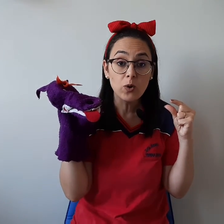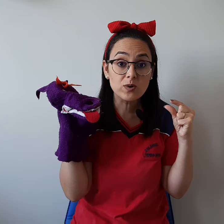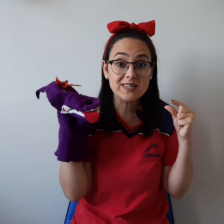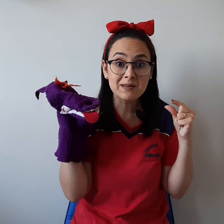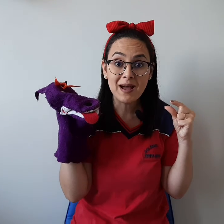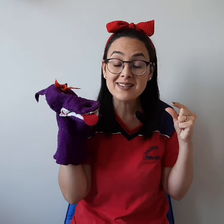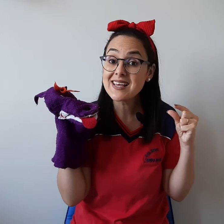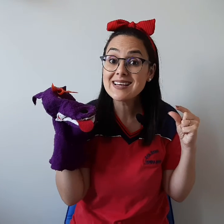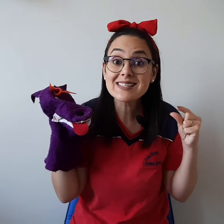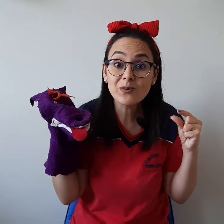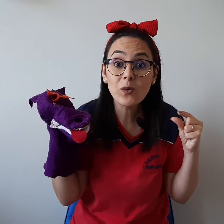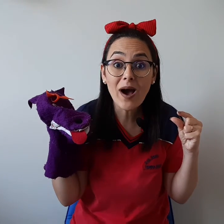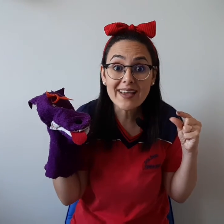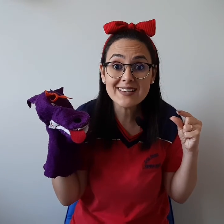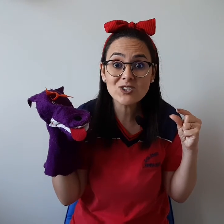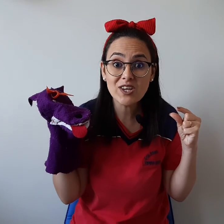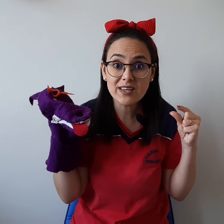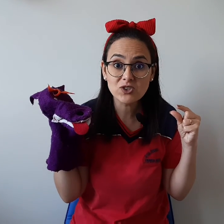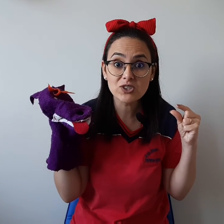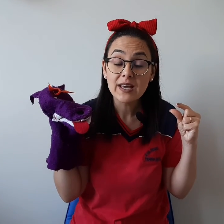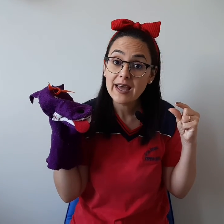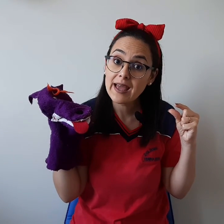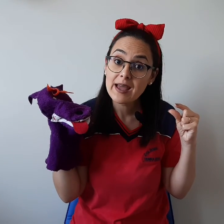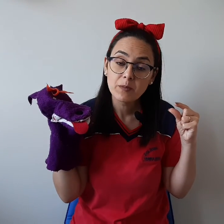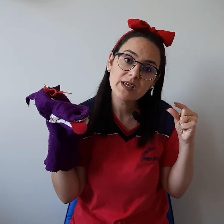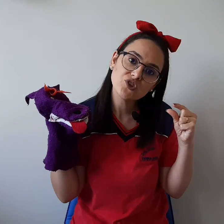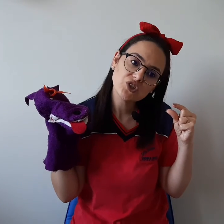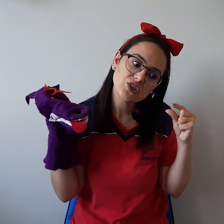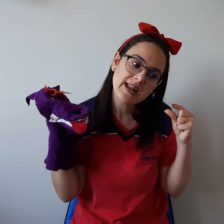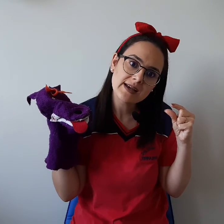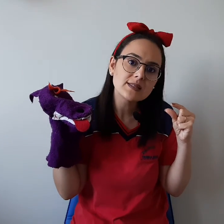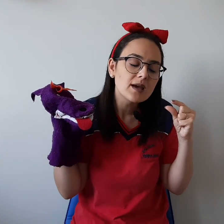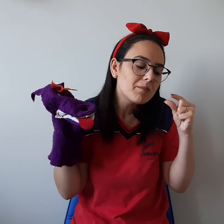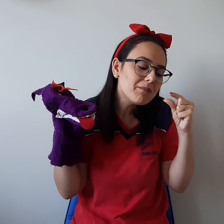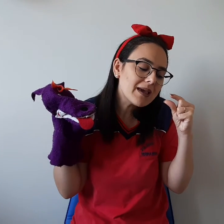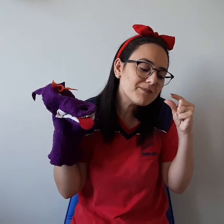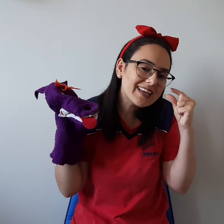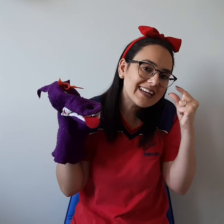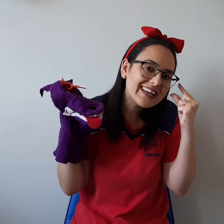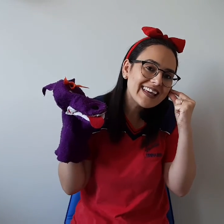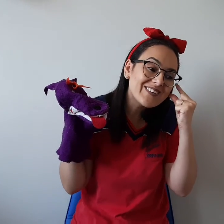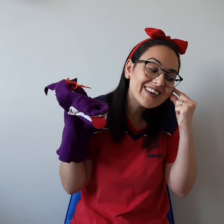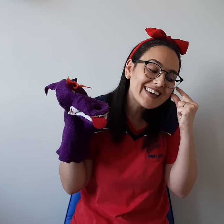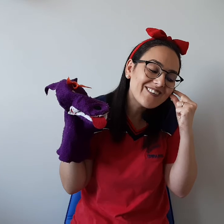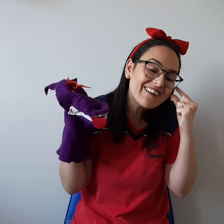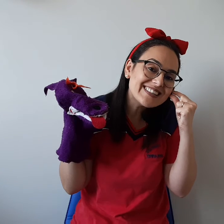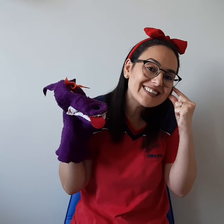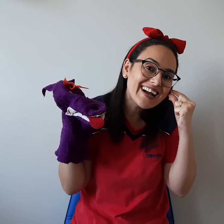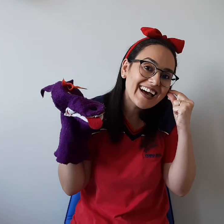Os animais, eles são iguais a gente É, porque a gente nasce bem pequenininho Igual esse